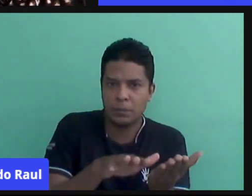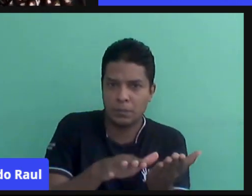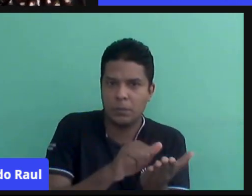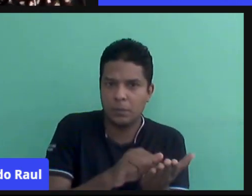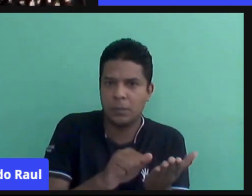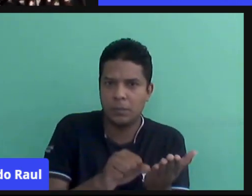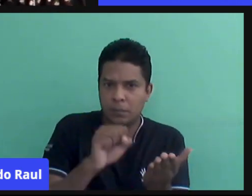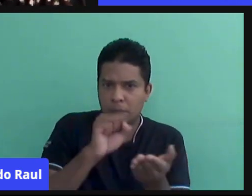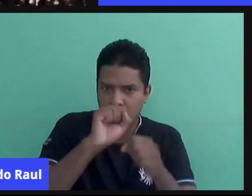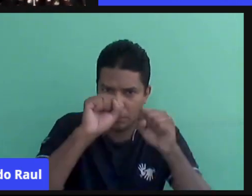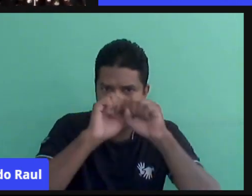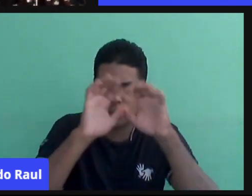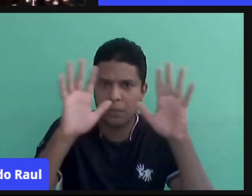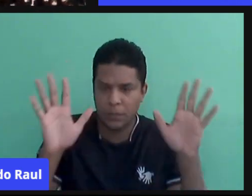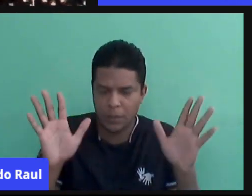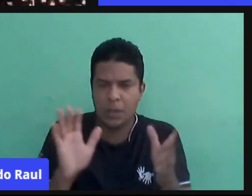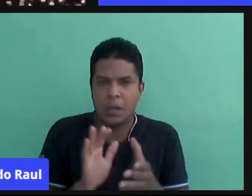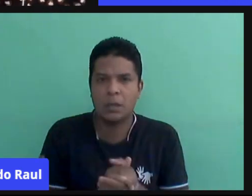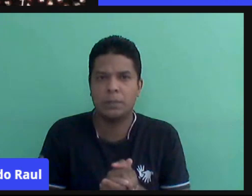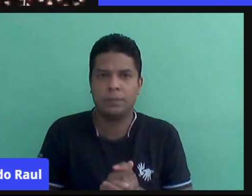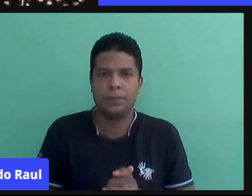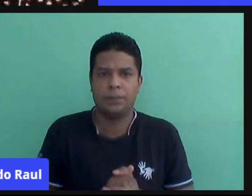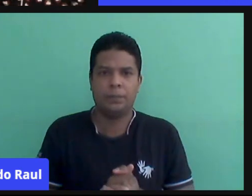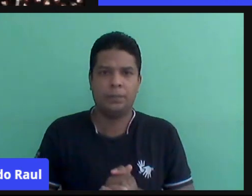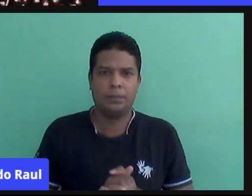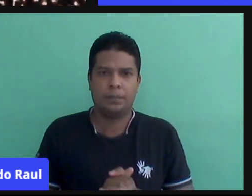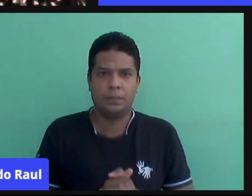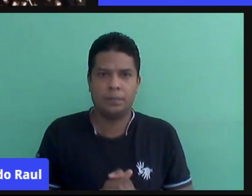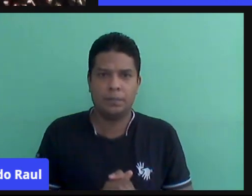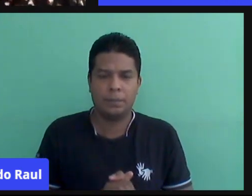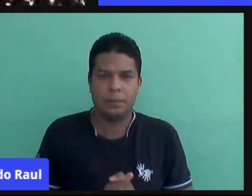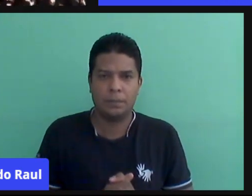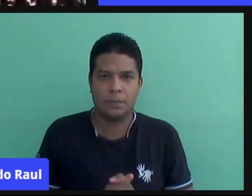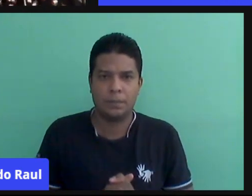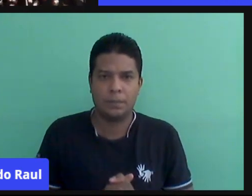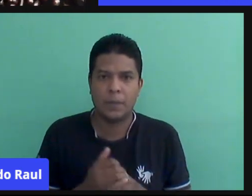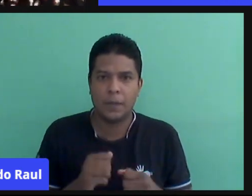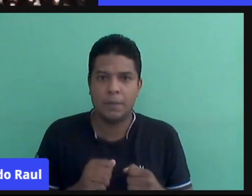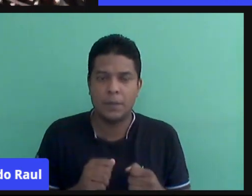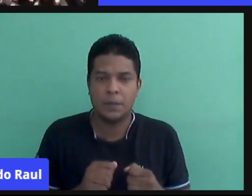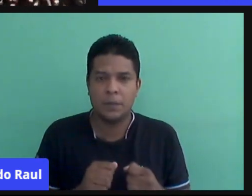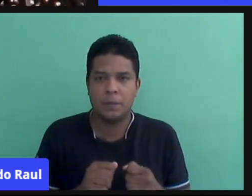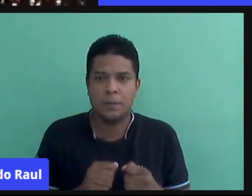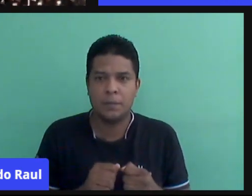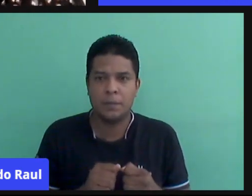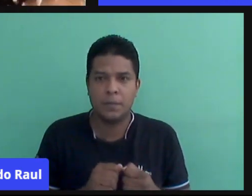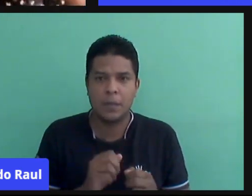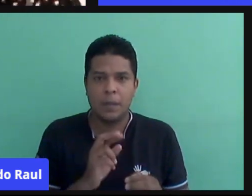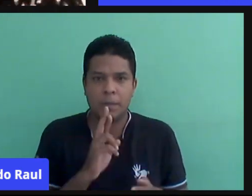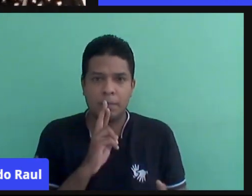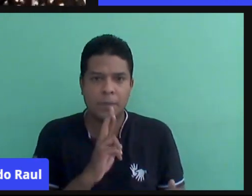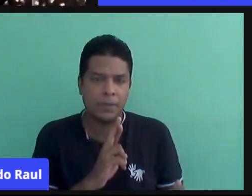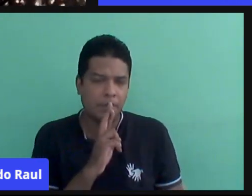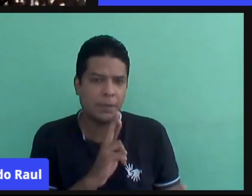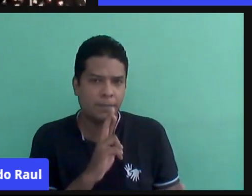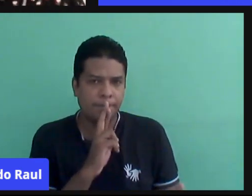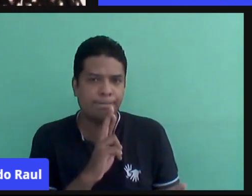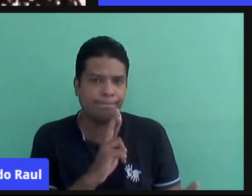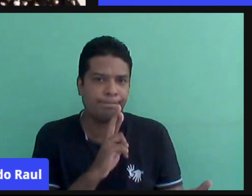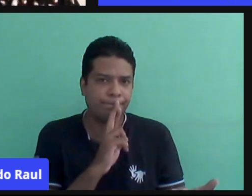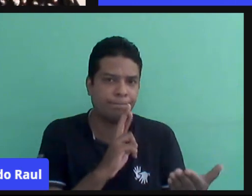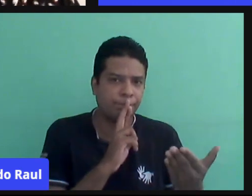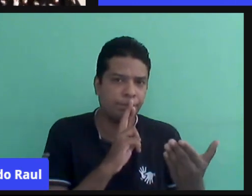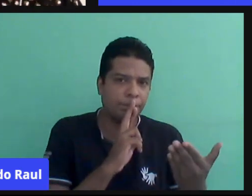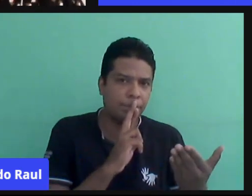ele tem que ser realizado, né? Ele precisa ser resolvido pela criança, a gente também não pode garantir, mas a gente tem que acreditar, né?